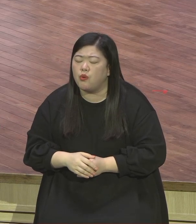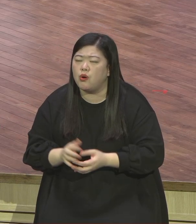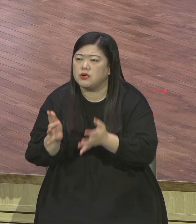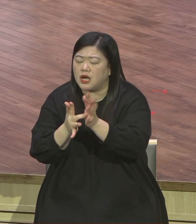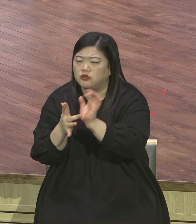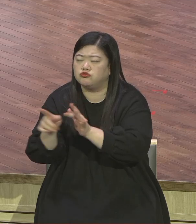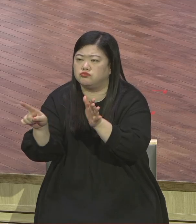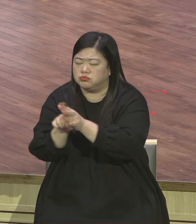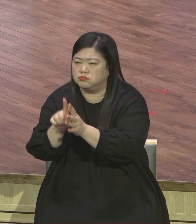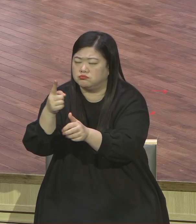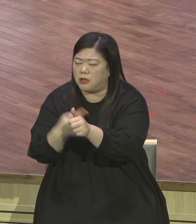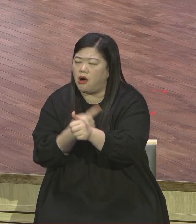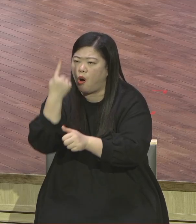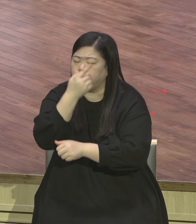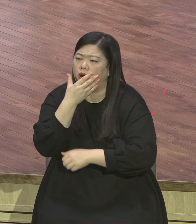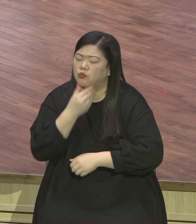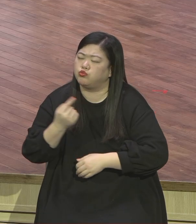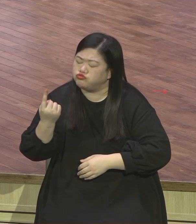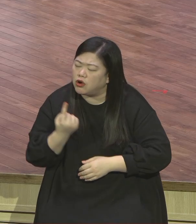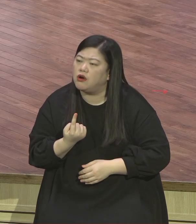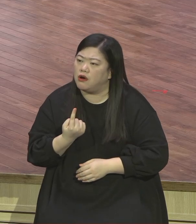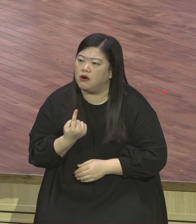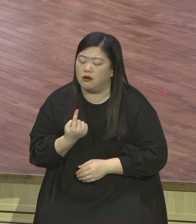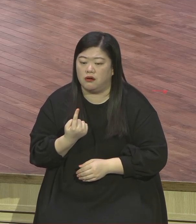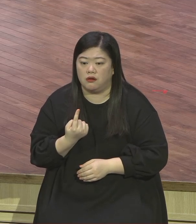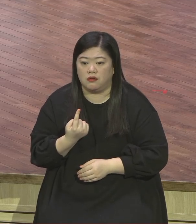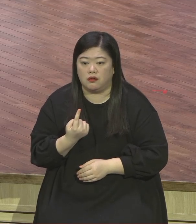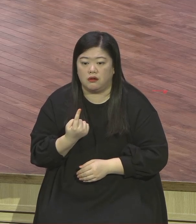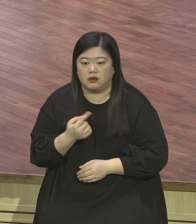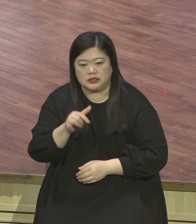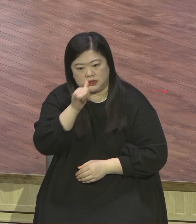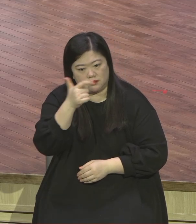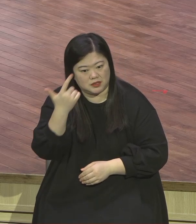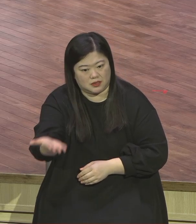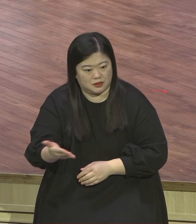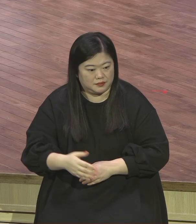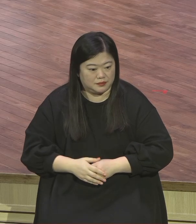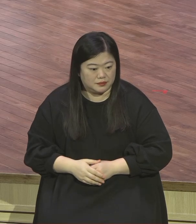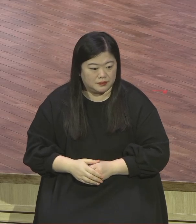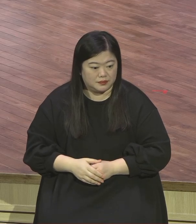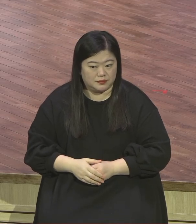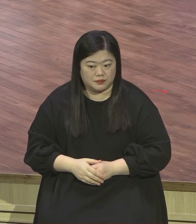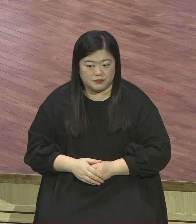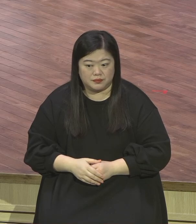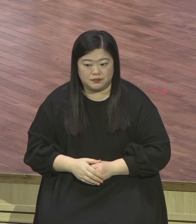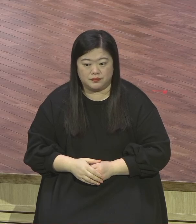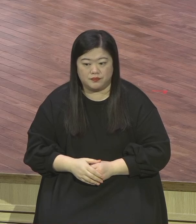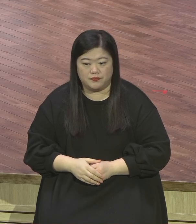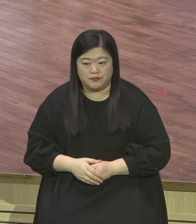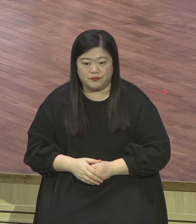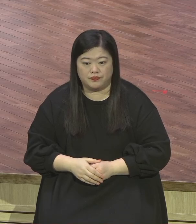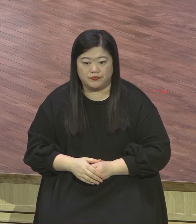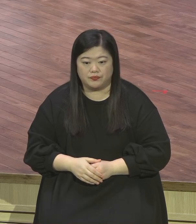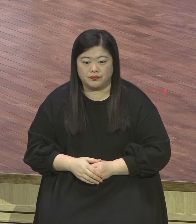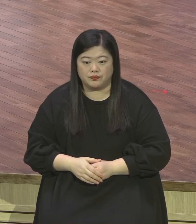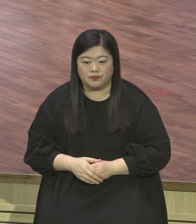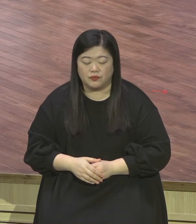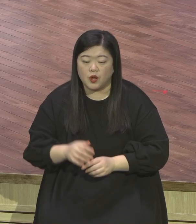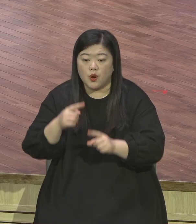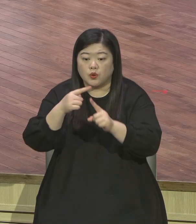주님을 사랑하고 교유를 숨기고 그렇게 행복하구나 야 보면 능기 대단하구나